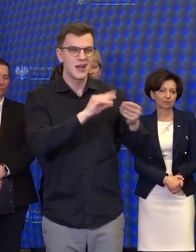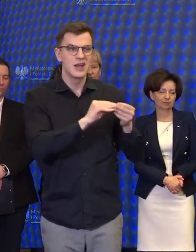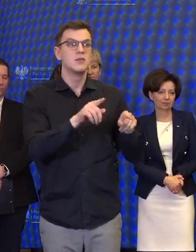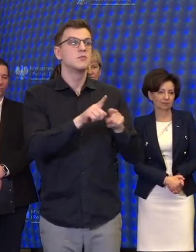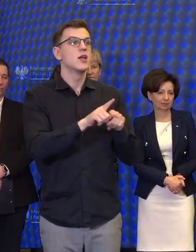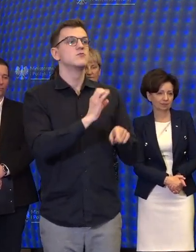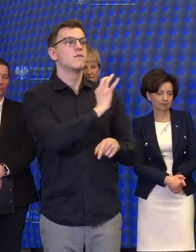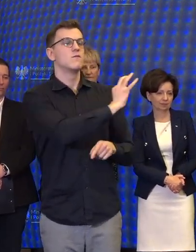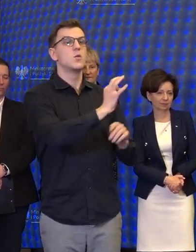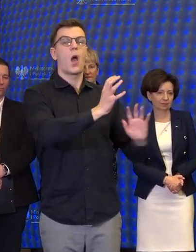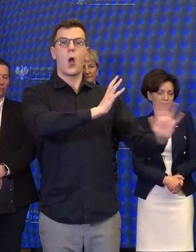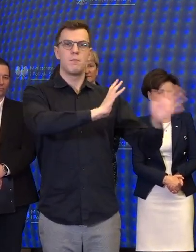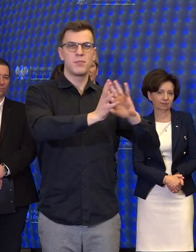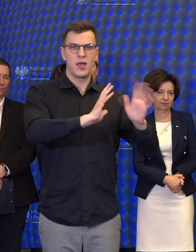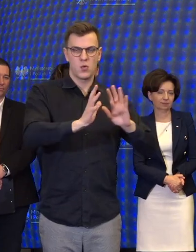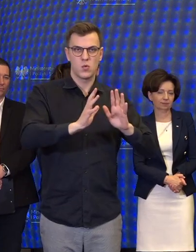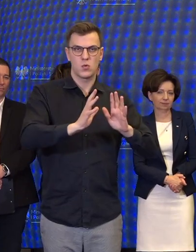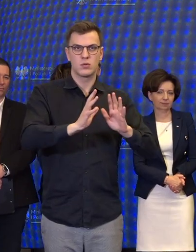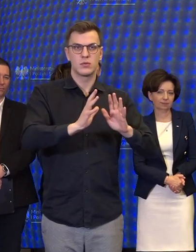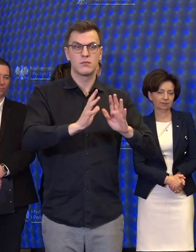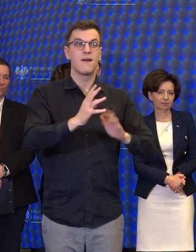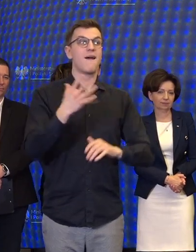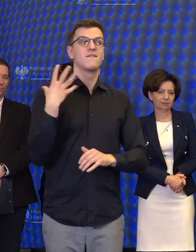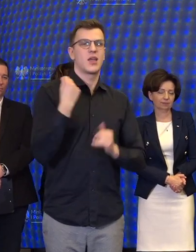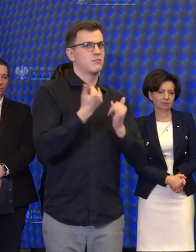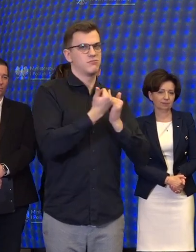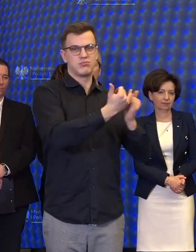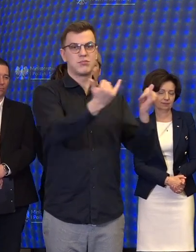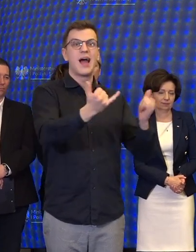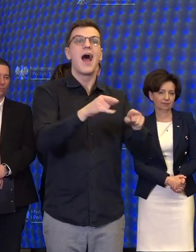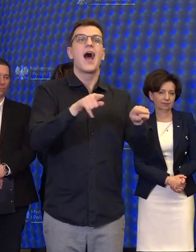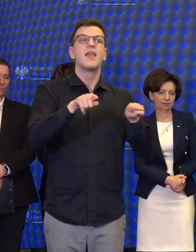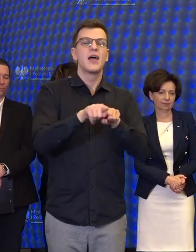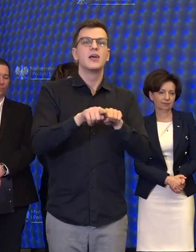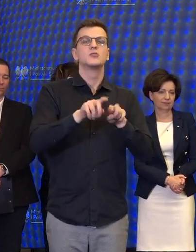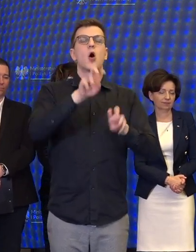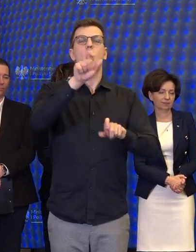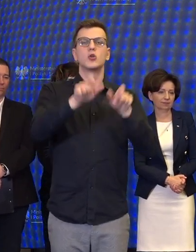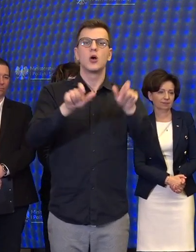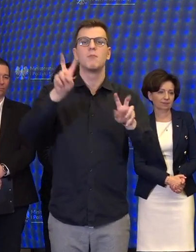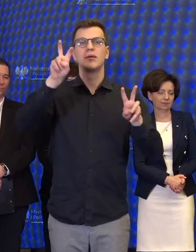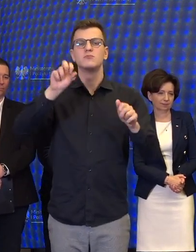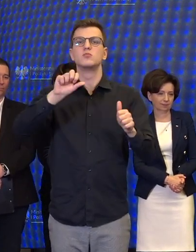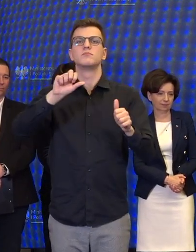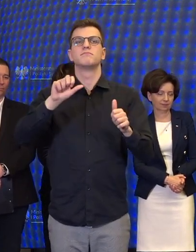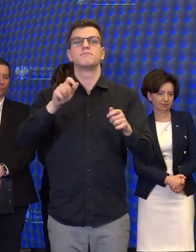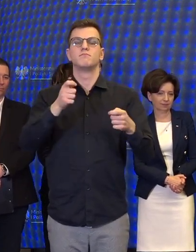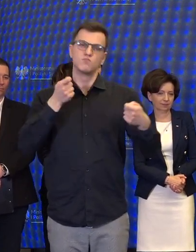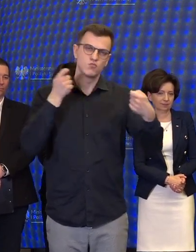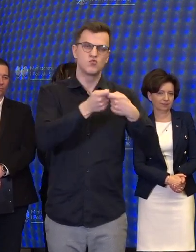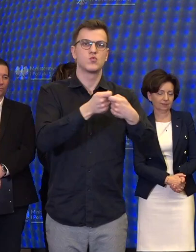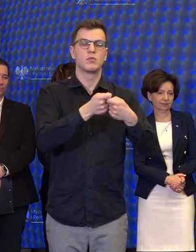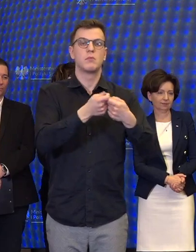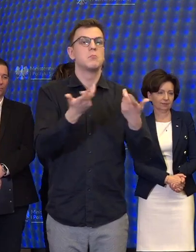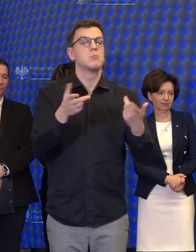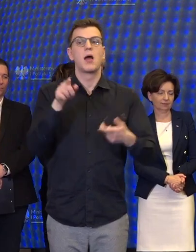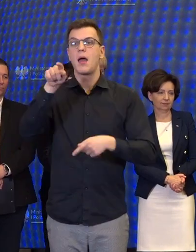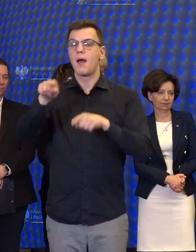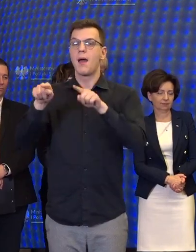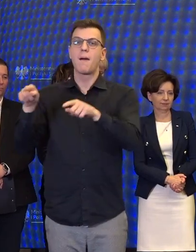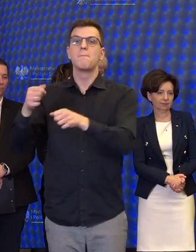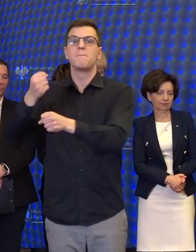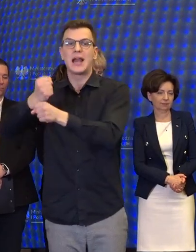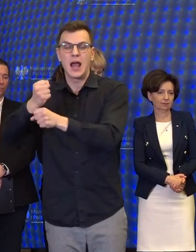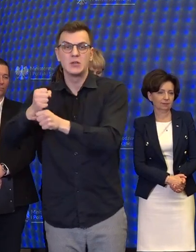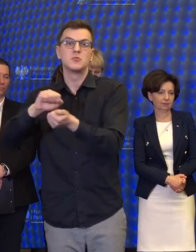opiekunowie osób z niepełnosprawnością w różnym wieku. I są również osoby sojusznicze, takie które czy pracują, czy funkcjonują